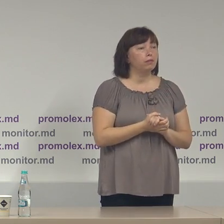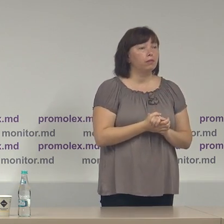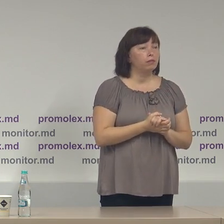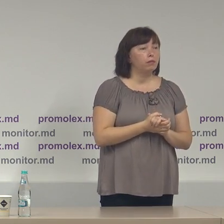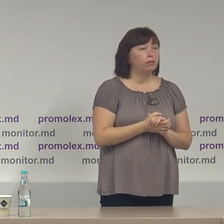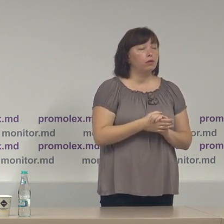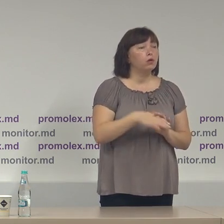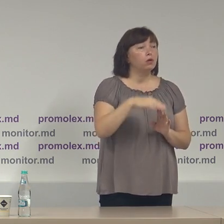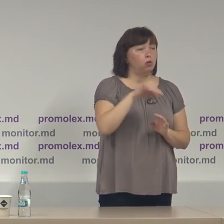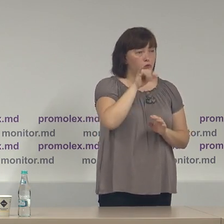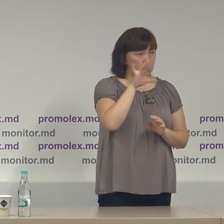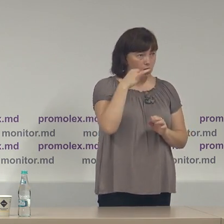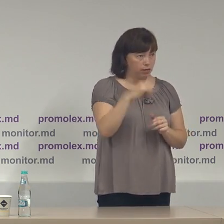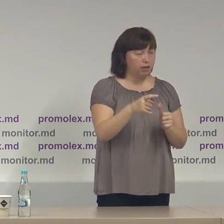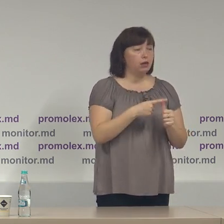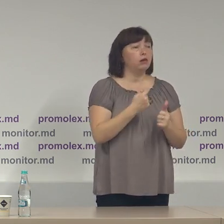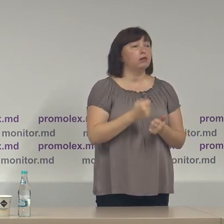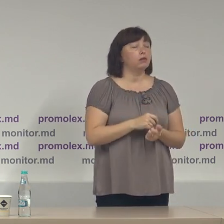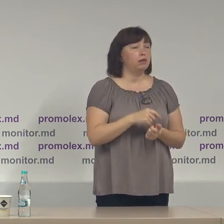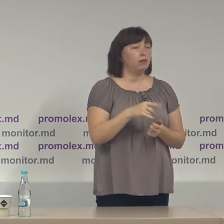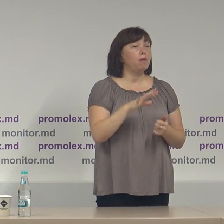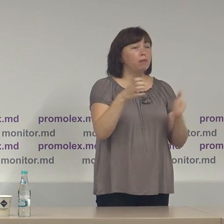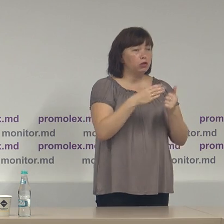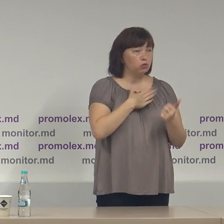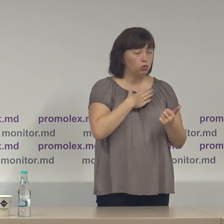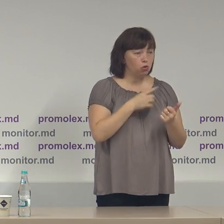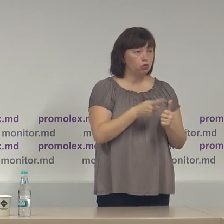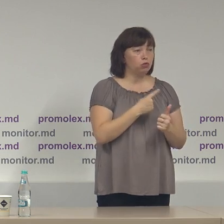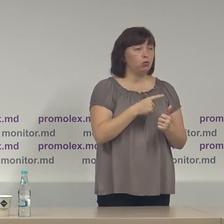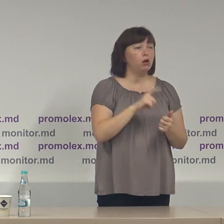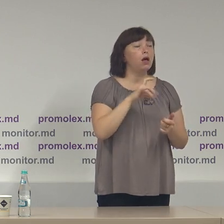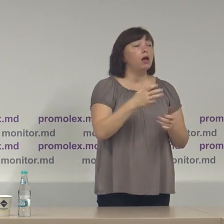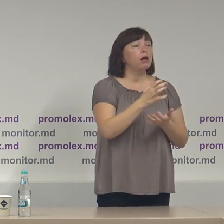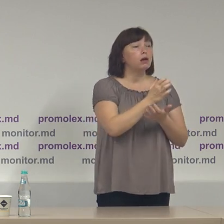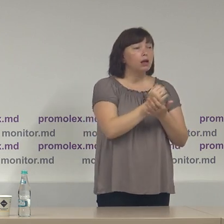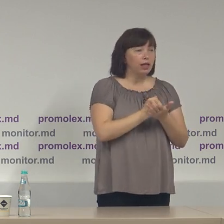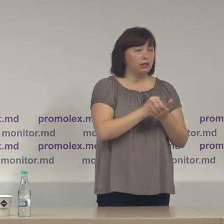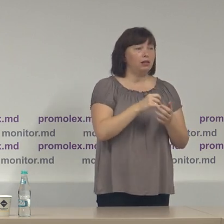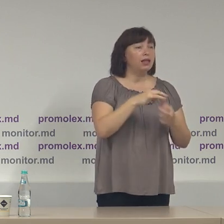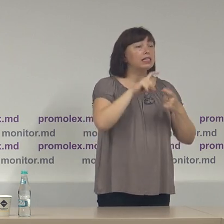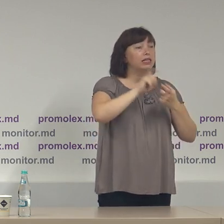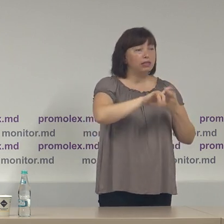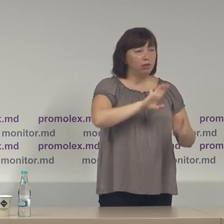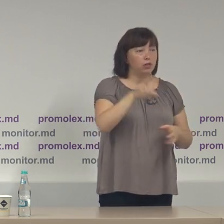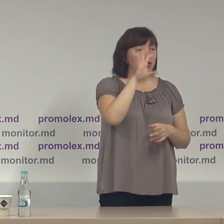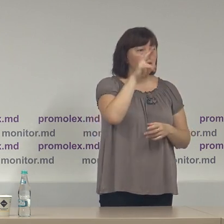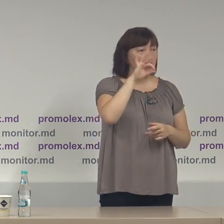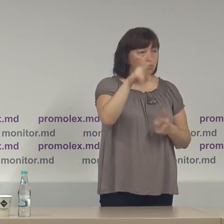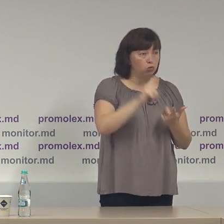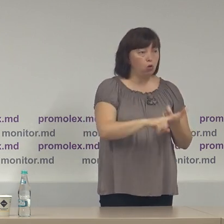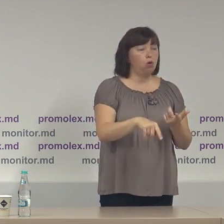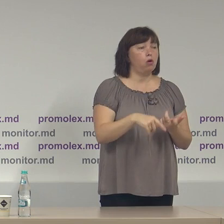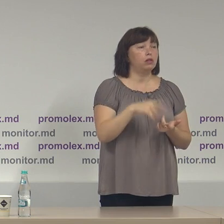domnii Usatăi desemnat de partidul nostru candidat independent domnul Igor Dodon domnul